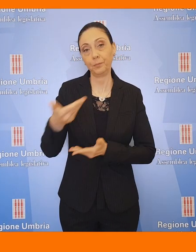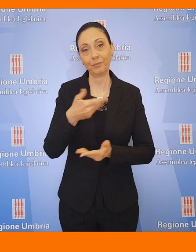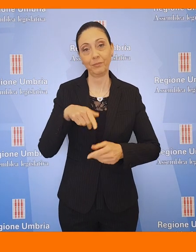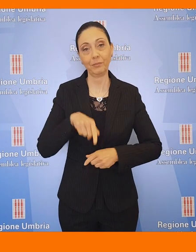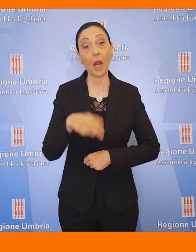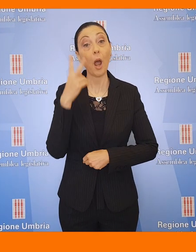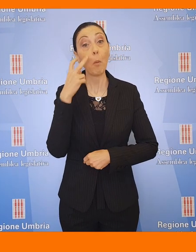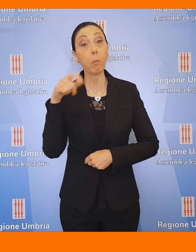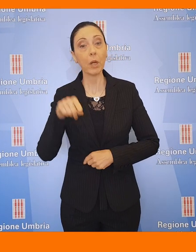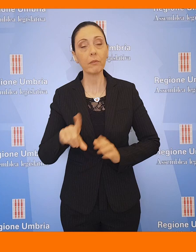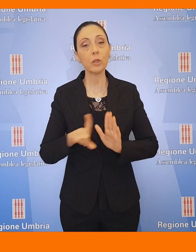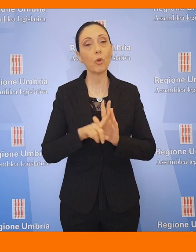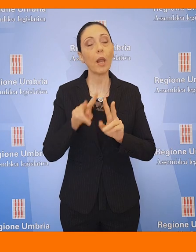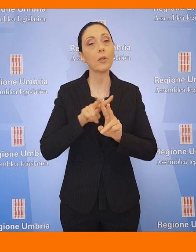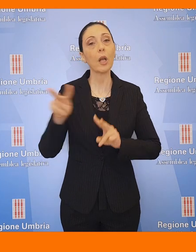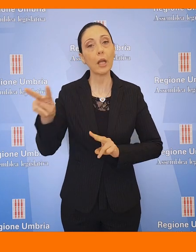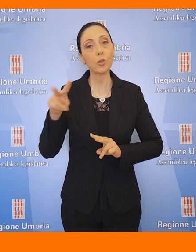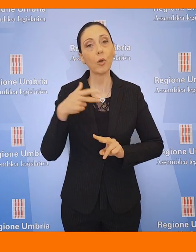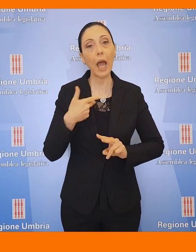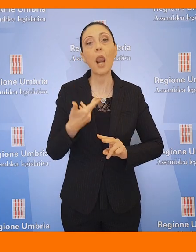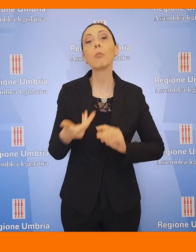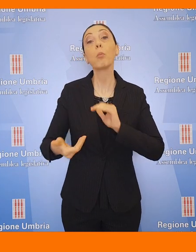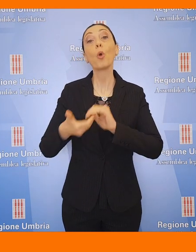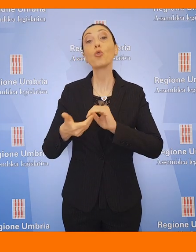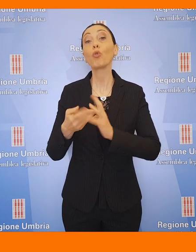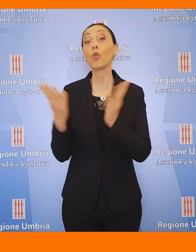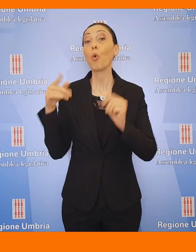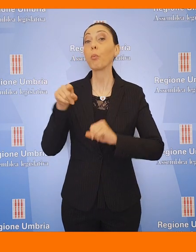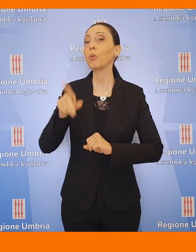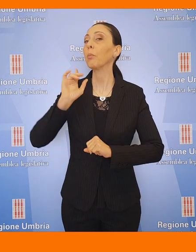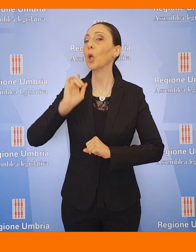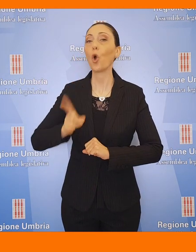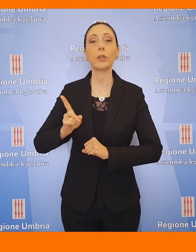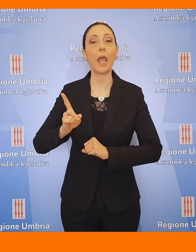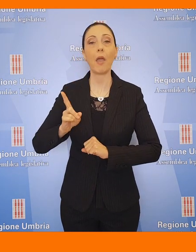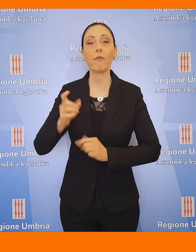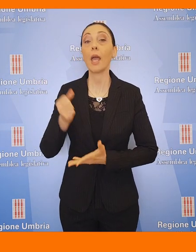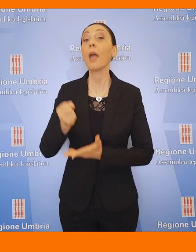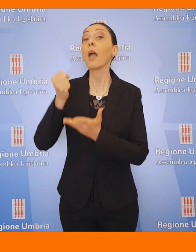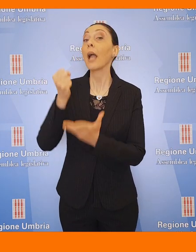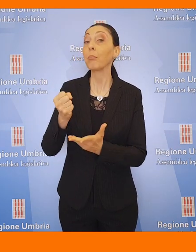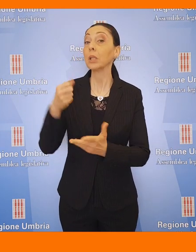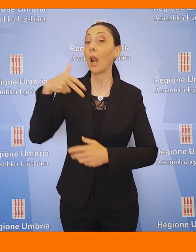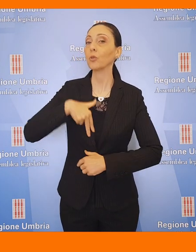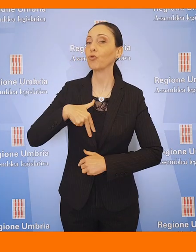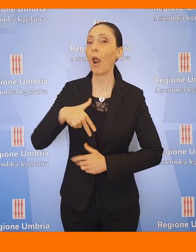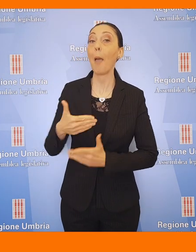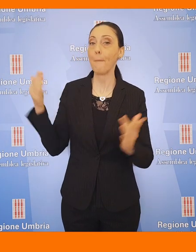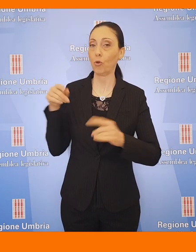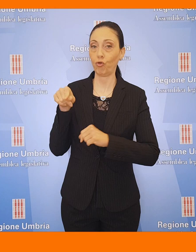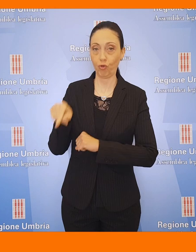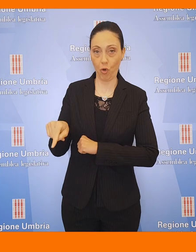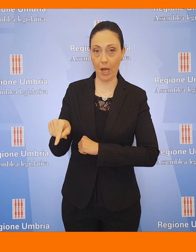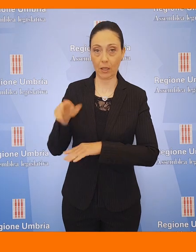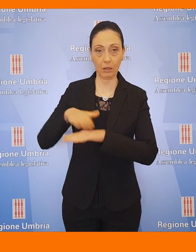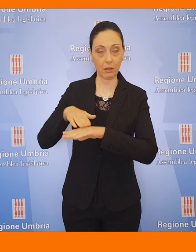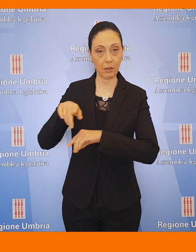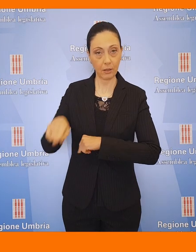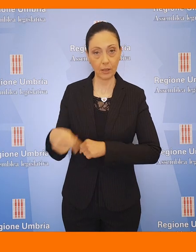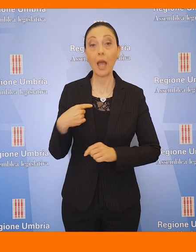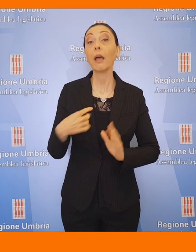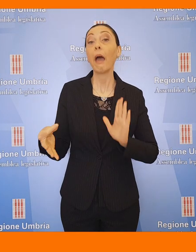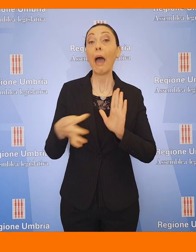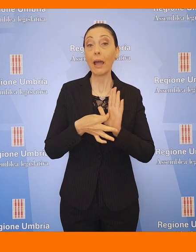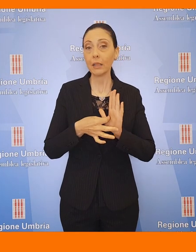Secondo quanto previsto dalla legge nazionale, il socio pubblico deve comunque detenere la maggioranza del capitale sociale. Un articolo di questo